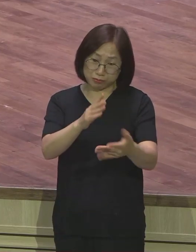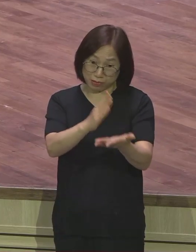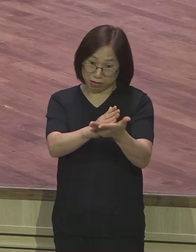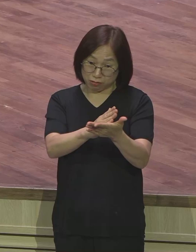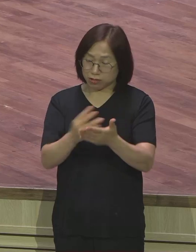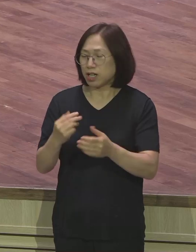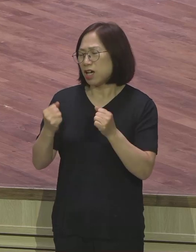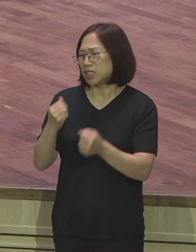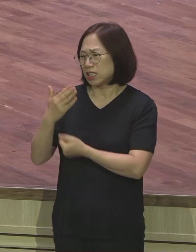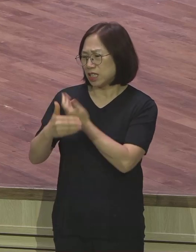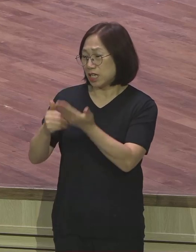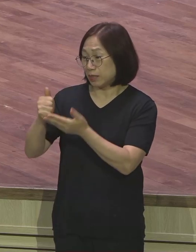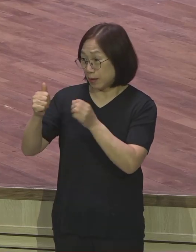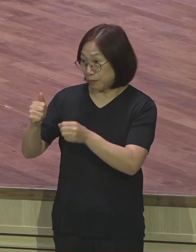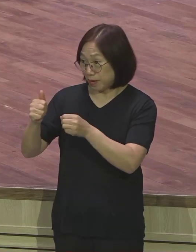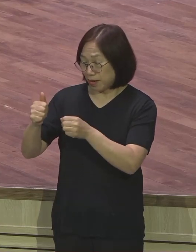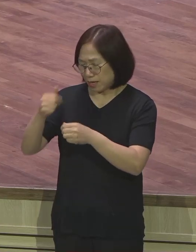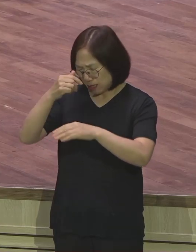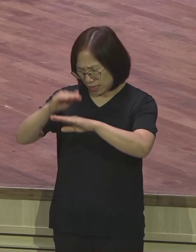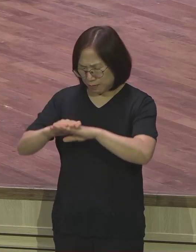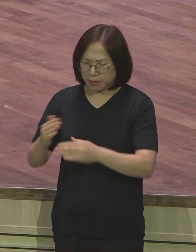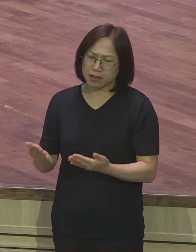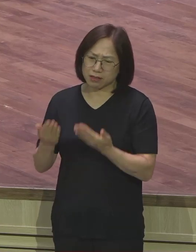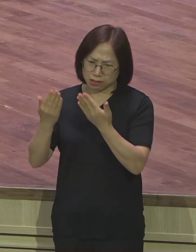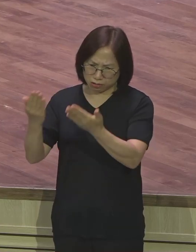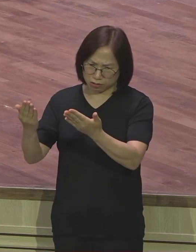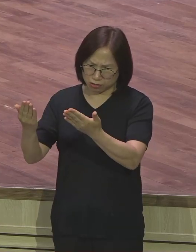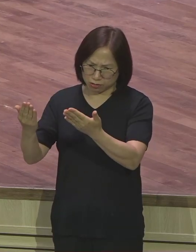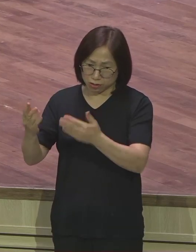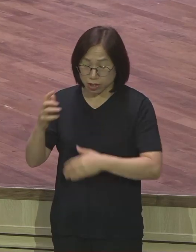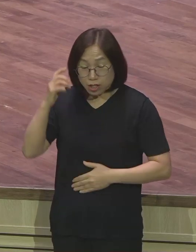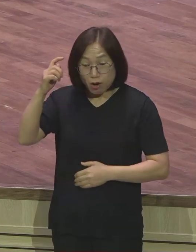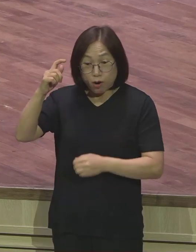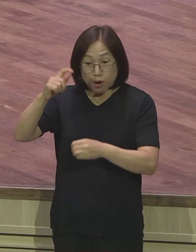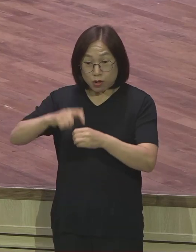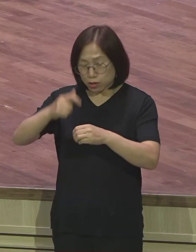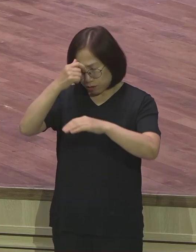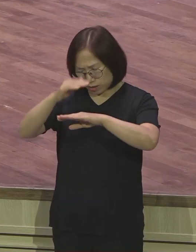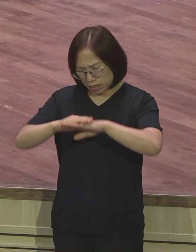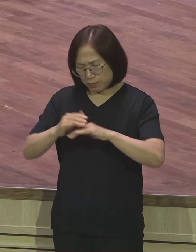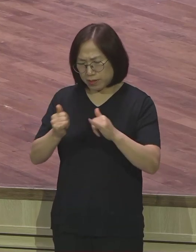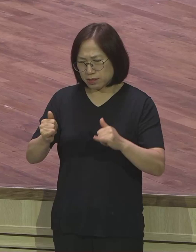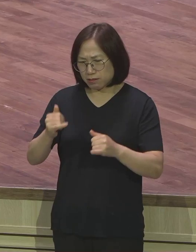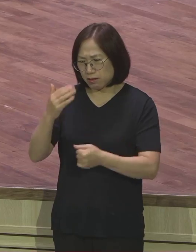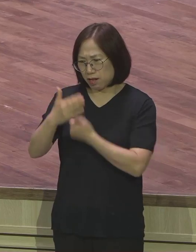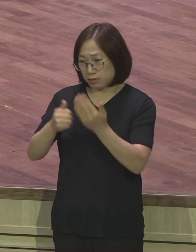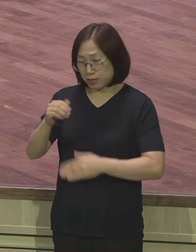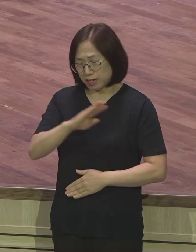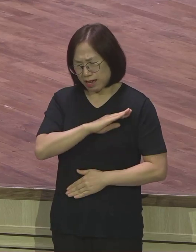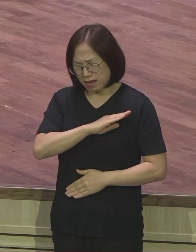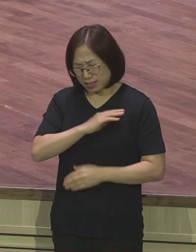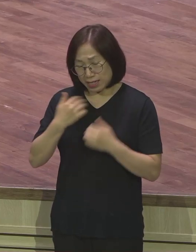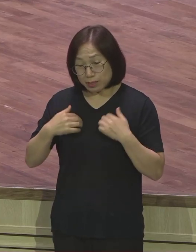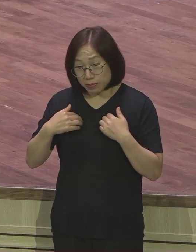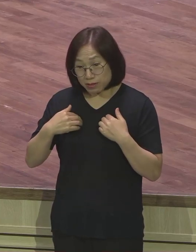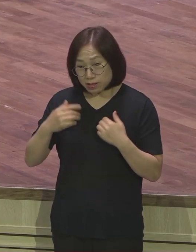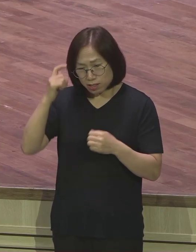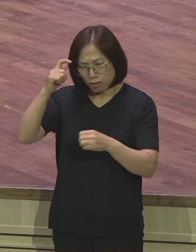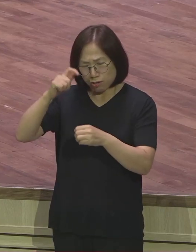그것도 예배드리려고 영적 예배자로 하나님이 가장 기뻐하시는 영적 예배자로 오늘 여러분이 이